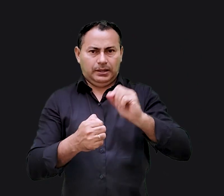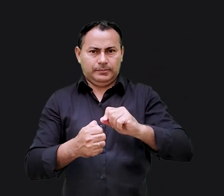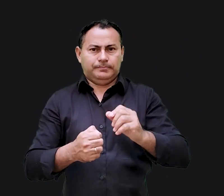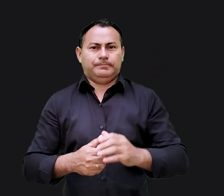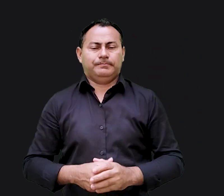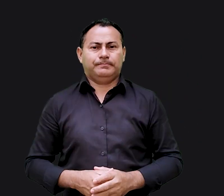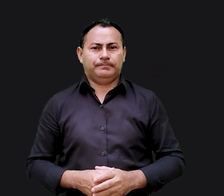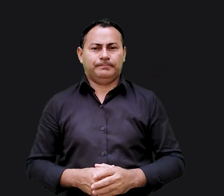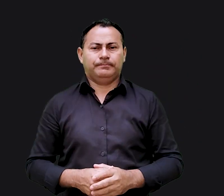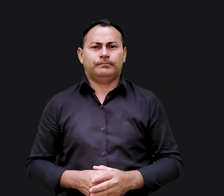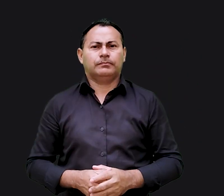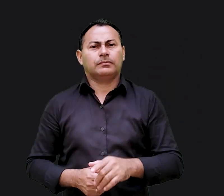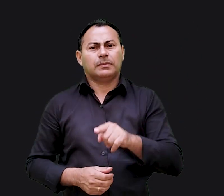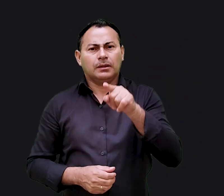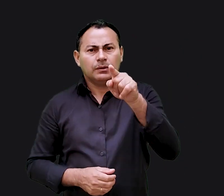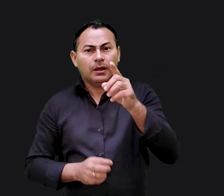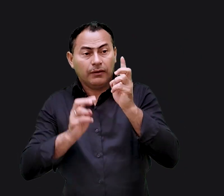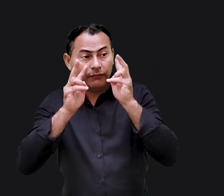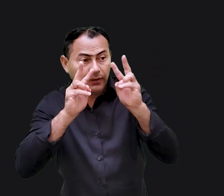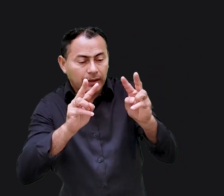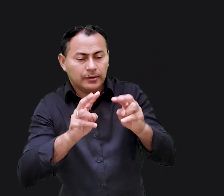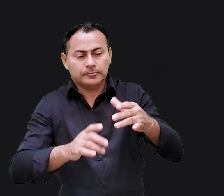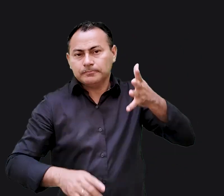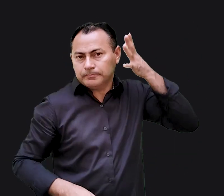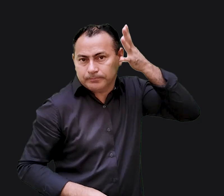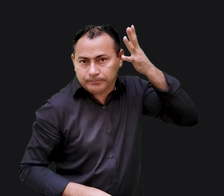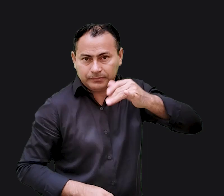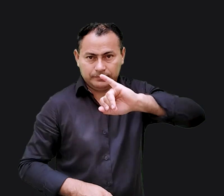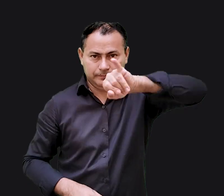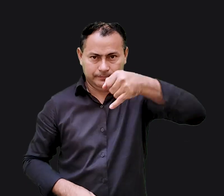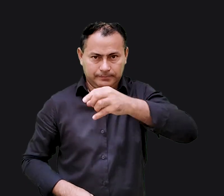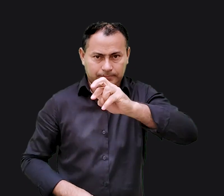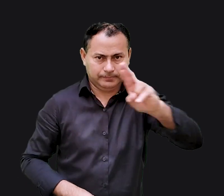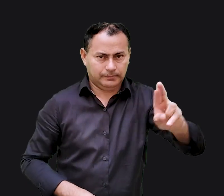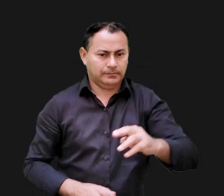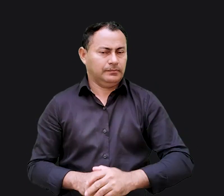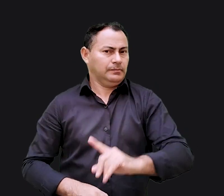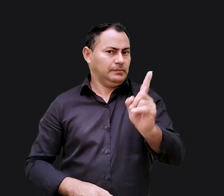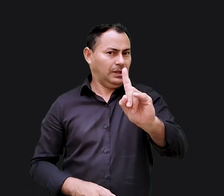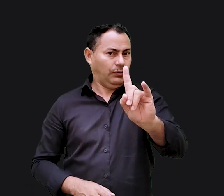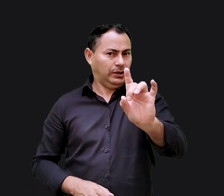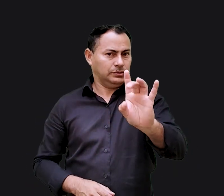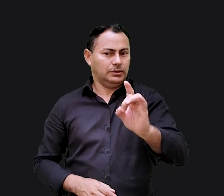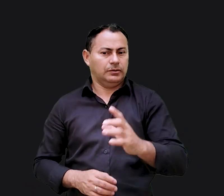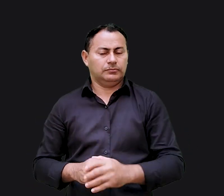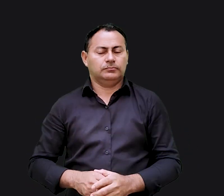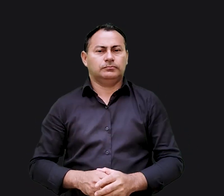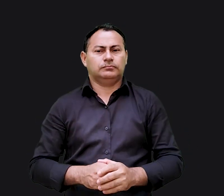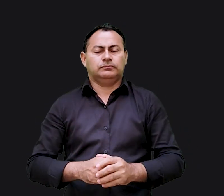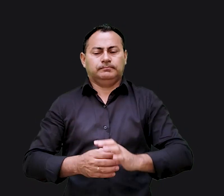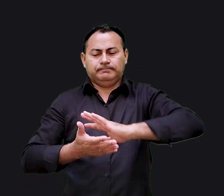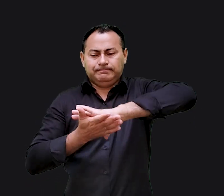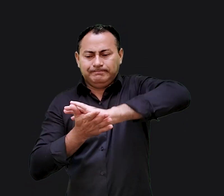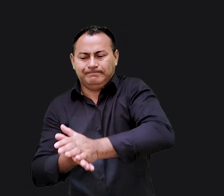fará isso. Como você vê, a pregação de Jeremias não era só sobre